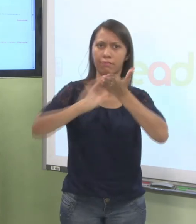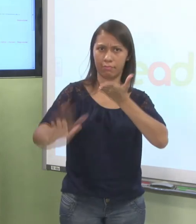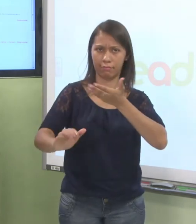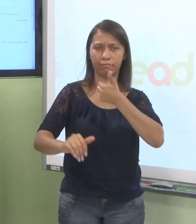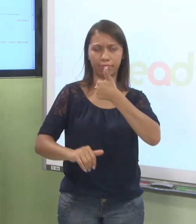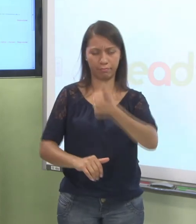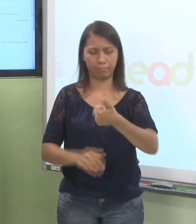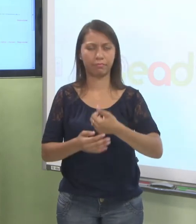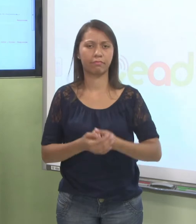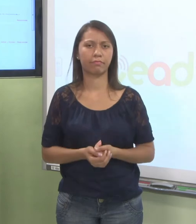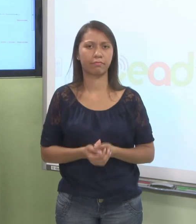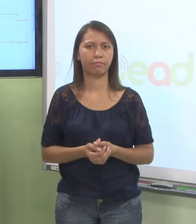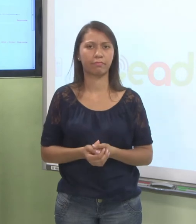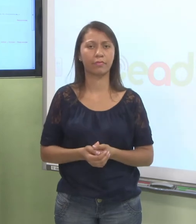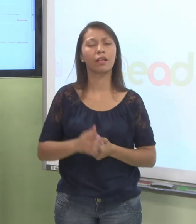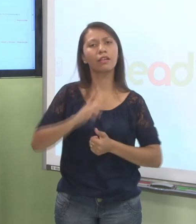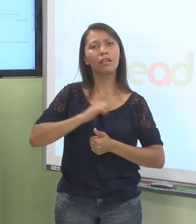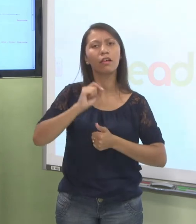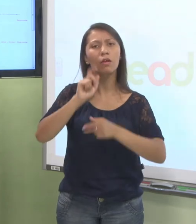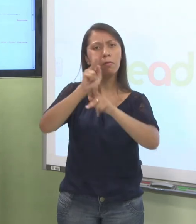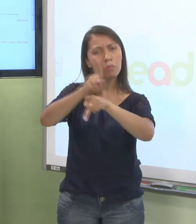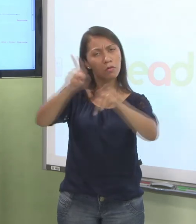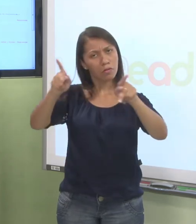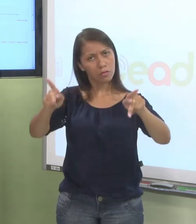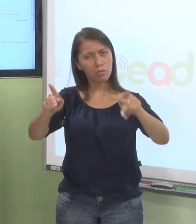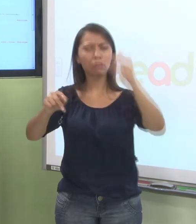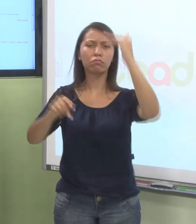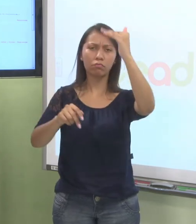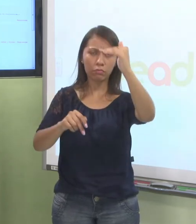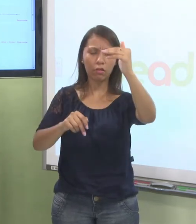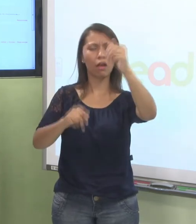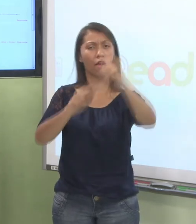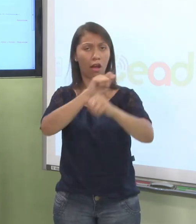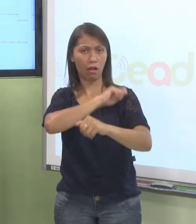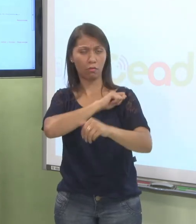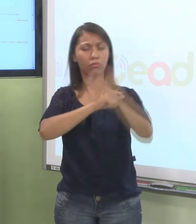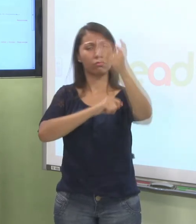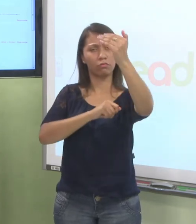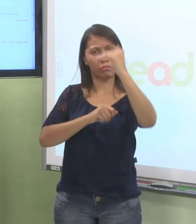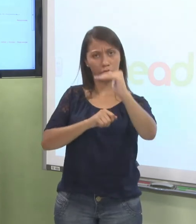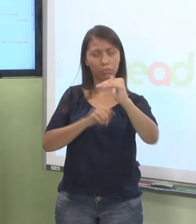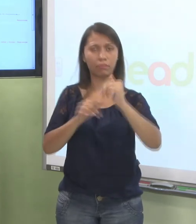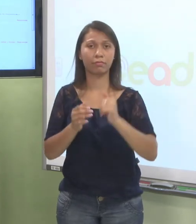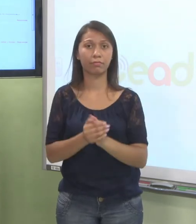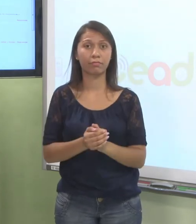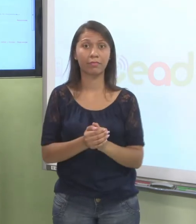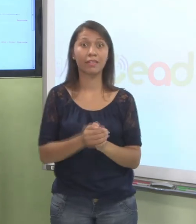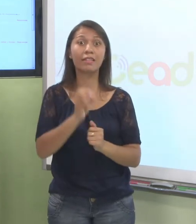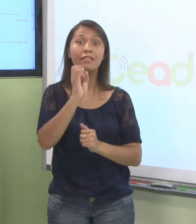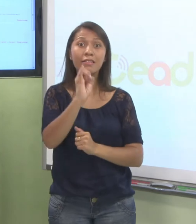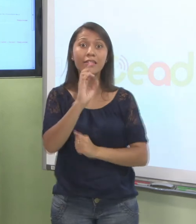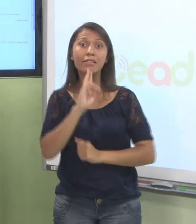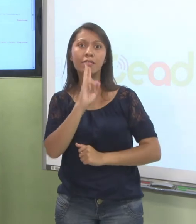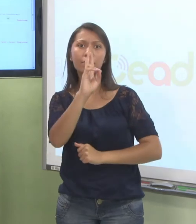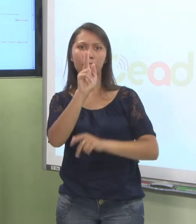Então, tá. Aqui já tem a mensagem do professor, já tem a mensagem do aluno. Caso eu queira responder o professor, eu clico